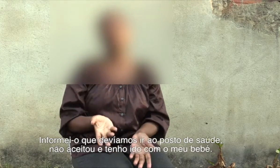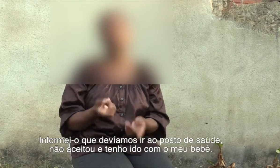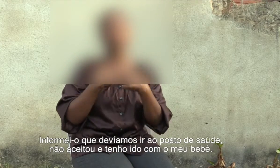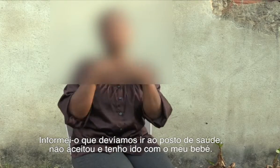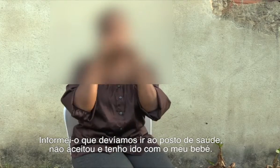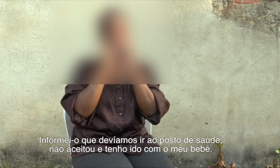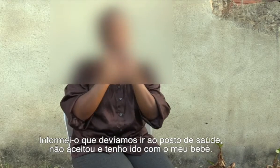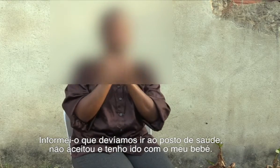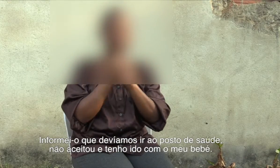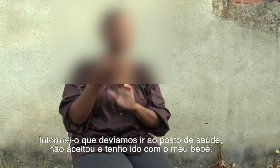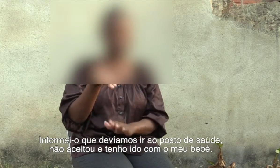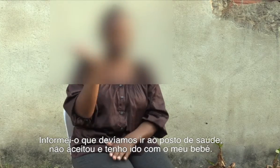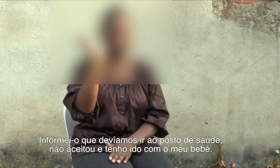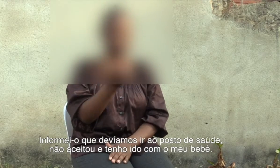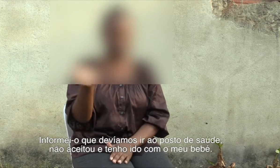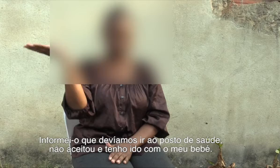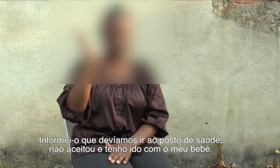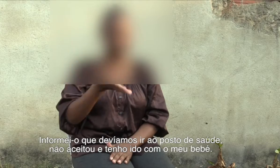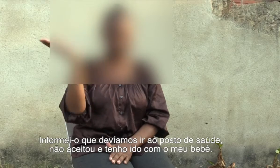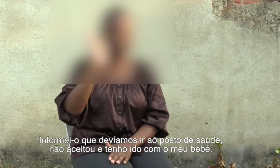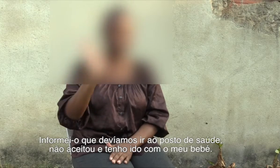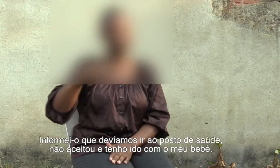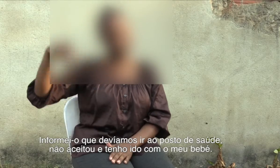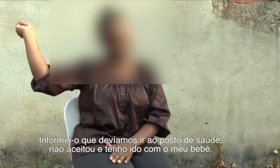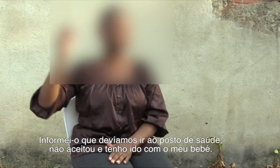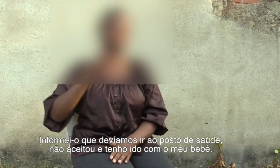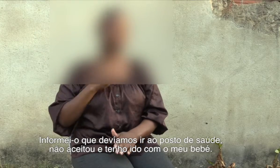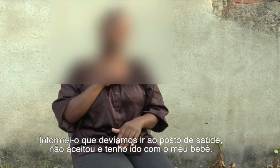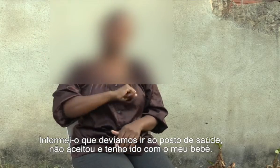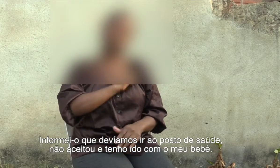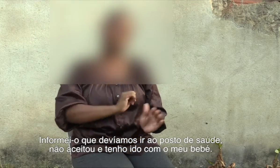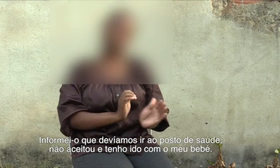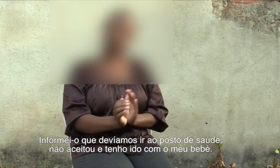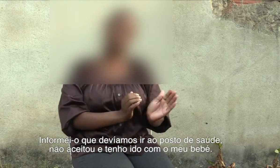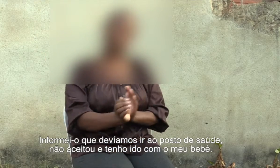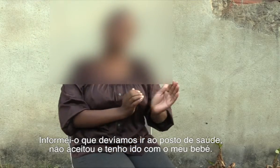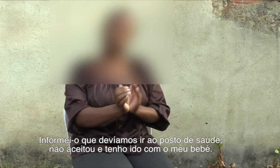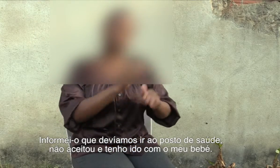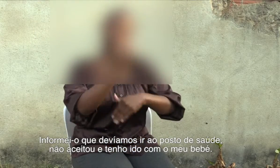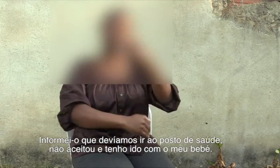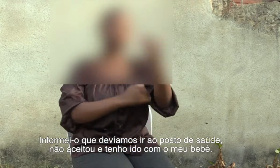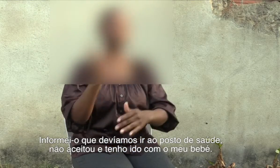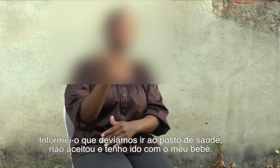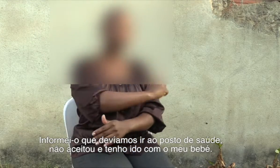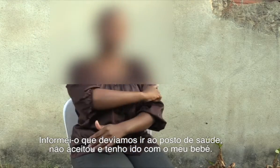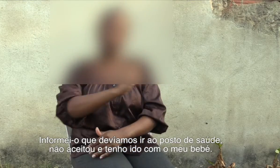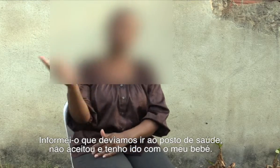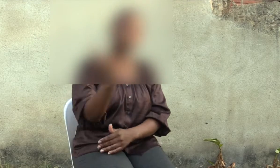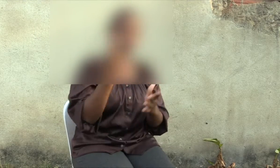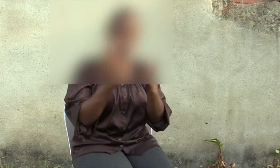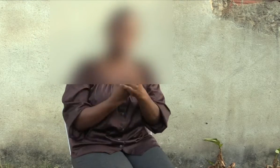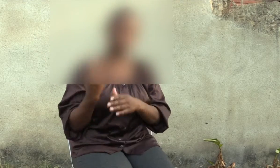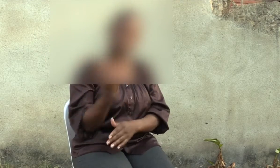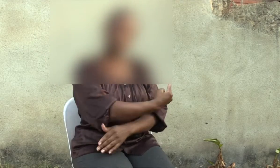E eu informei a ele que devíamos ir ao posto de saúde, mas ele não aceitou e eu tenho ido com o meu bebê.